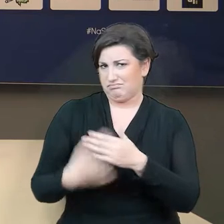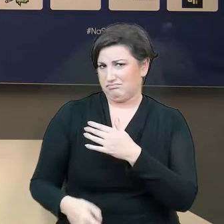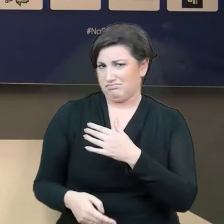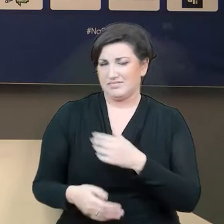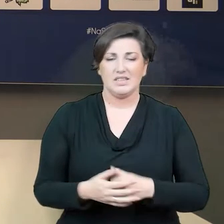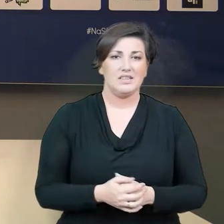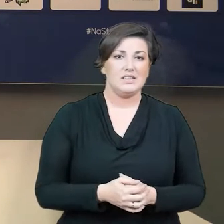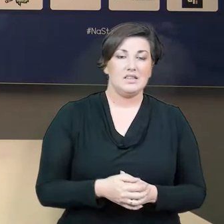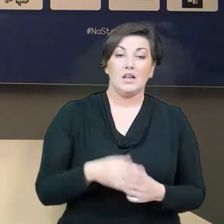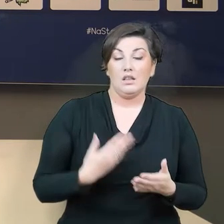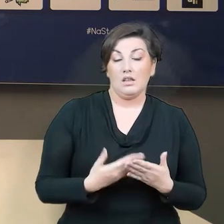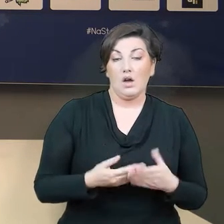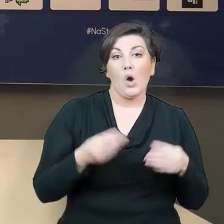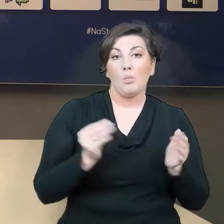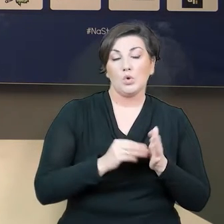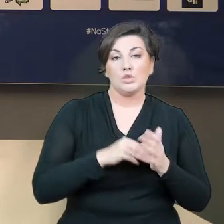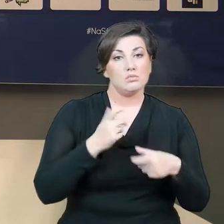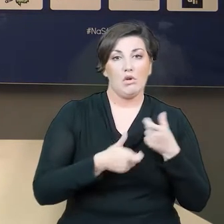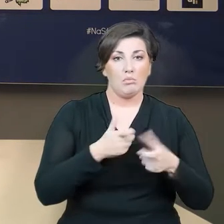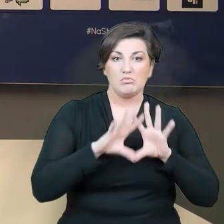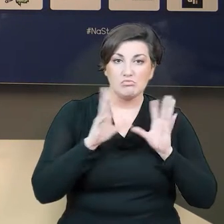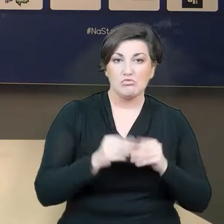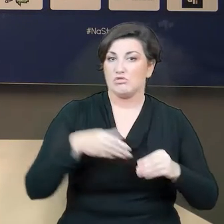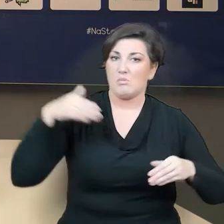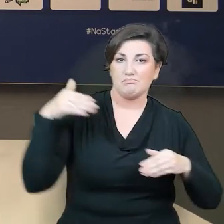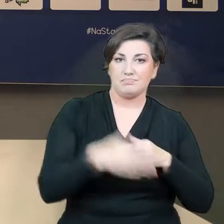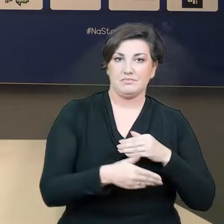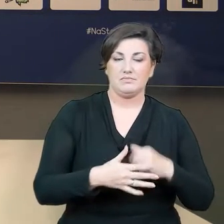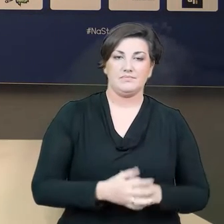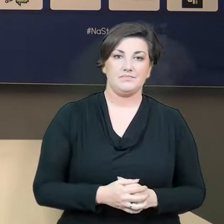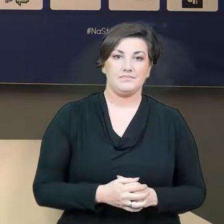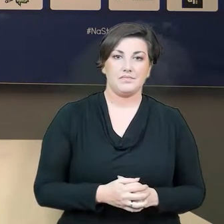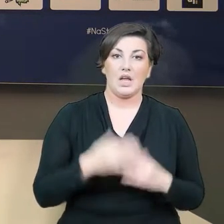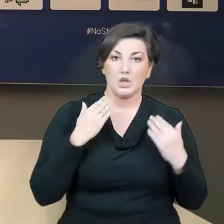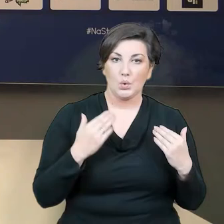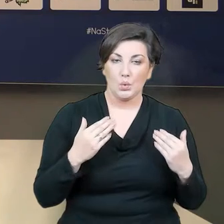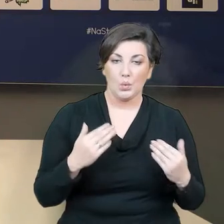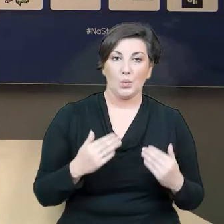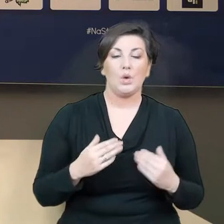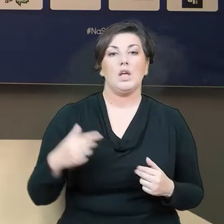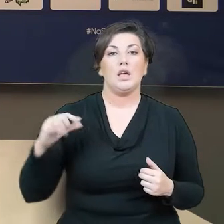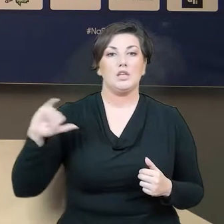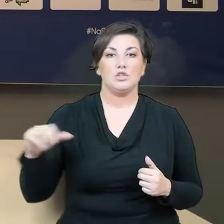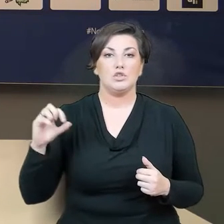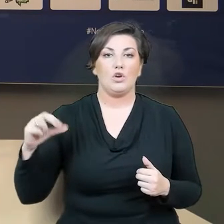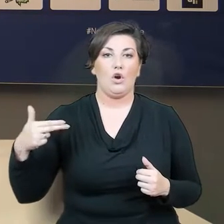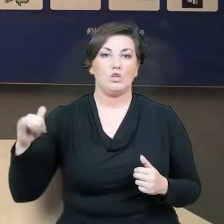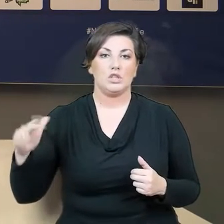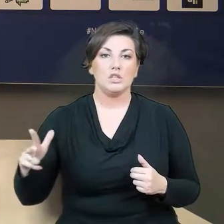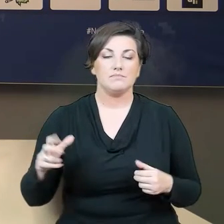Trzeba zrobić wszystko, żeby ten moment się zakończył. Dziękuję. Ponownie redaktor Paweł Jonik. Panie trenerze, czym różni